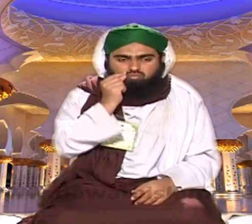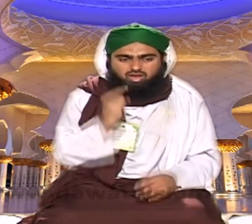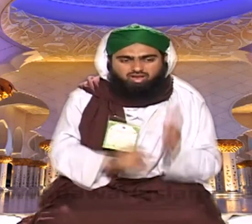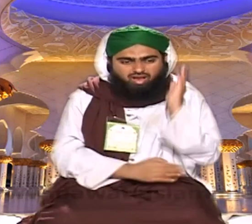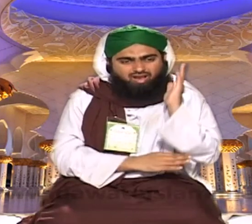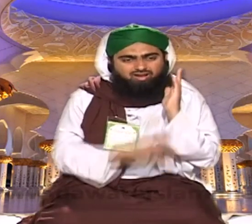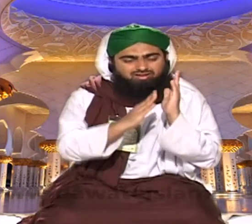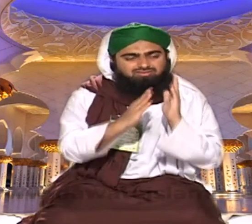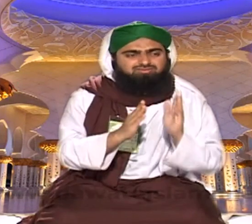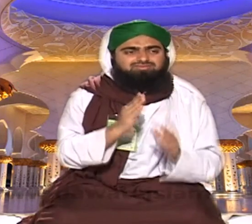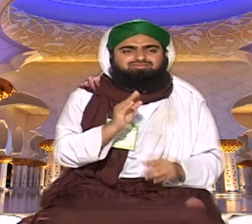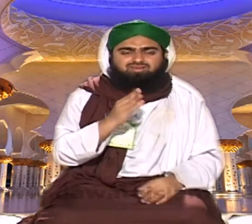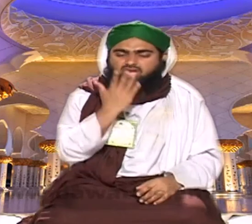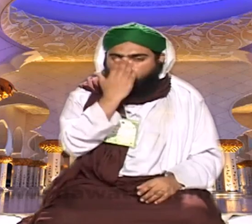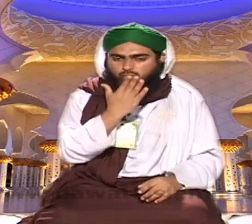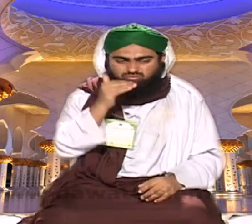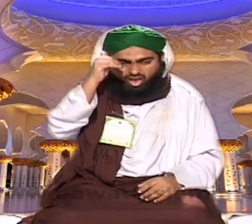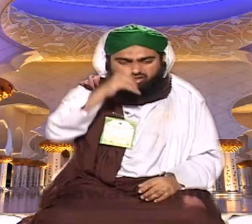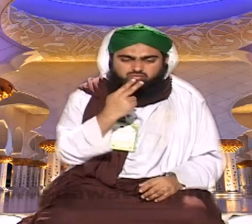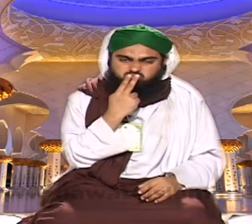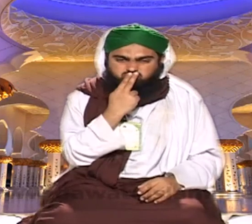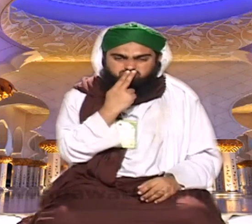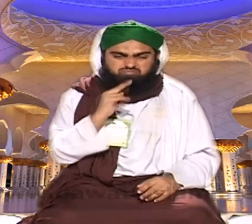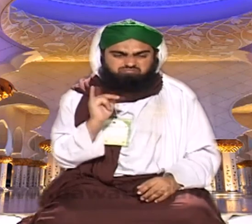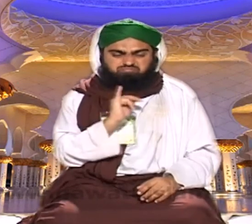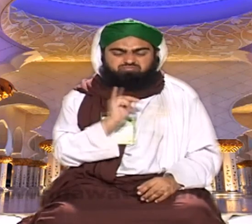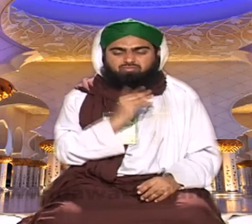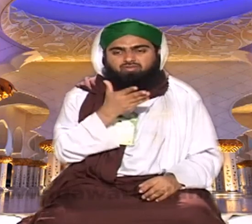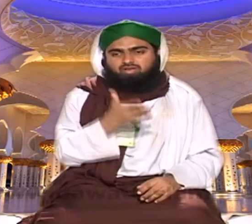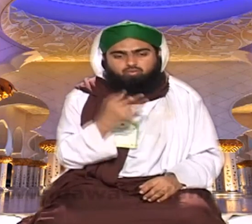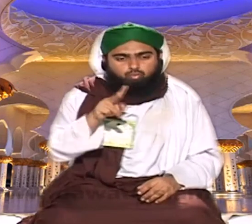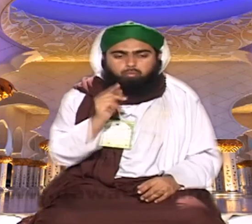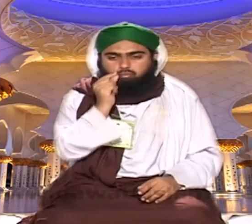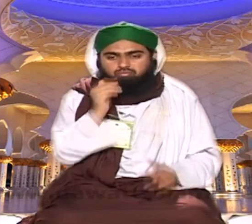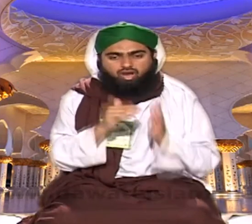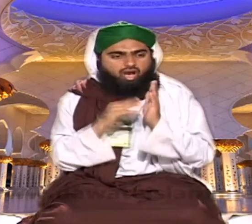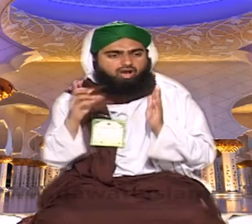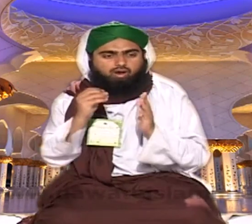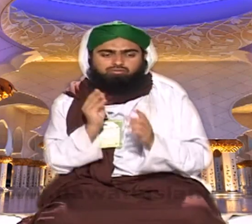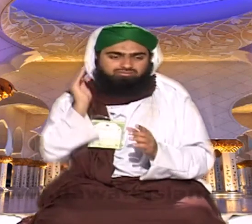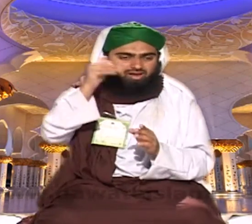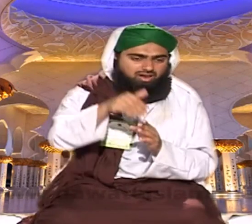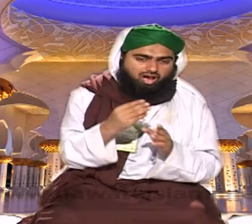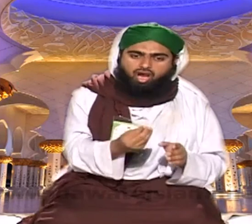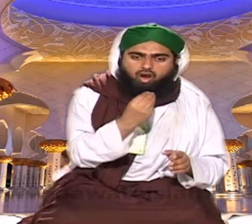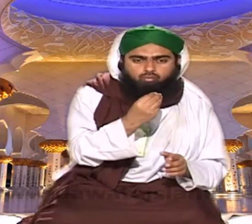تو اس پودے میں ایک عجیب بو پیدا ہو جاتی ہے کہ اسے پھر کوئی جانور نہیں چلتا